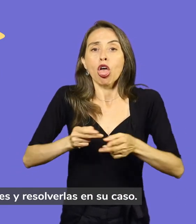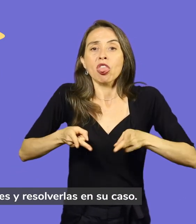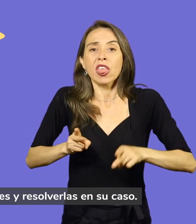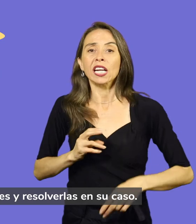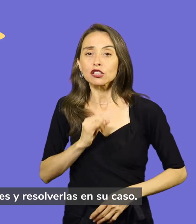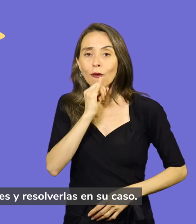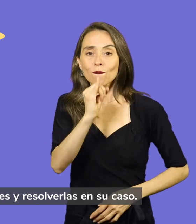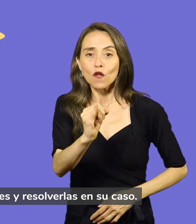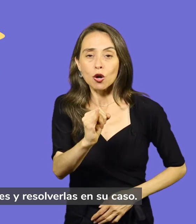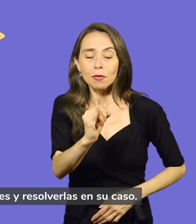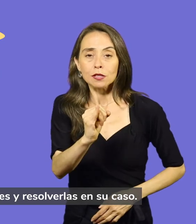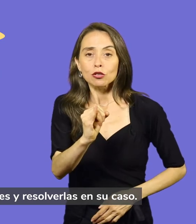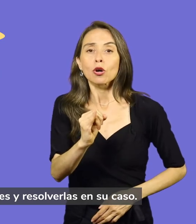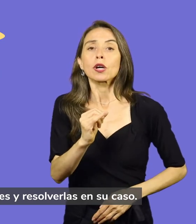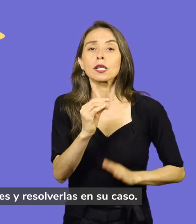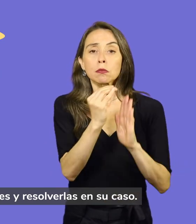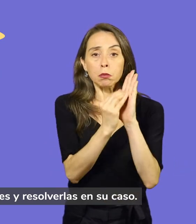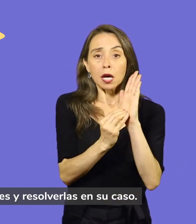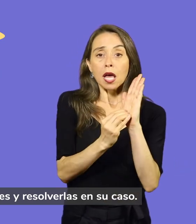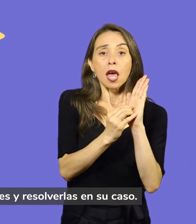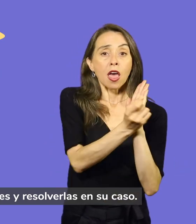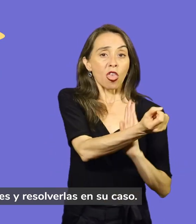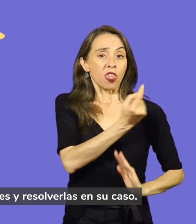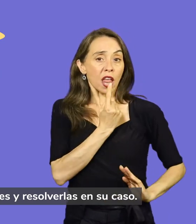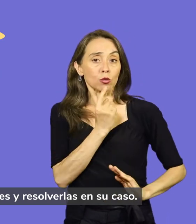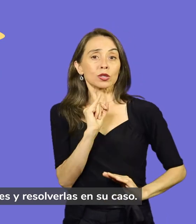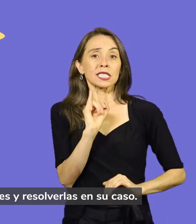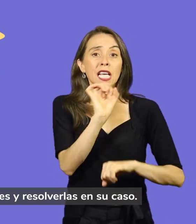declarar si las denuncias son admisibles y resolverlas en su caso.